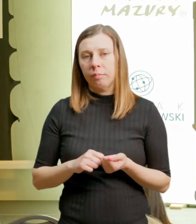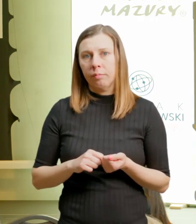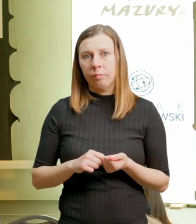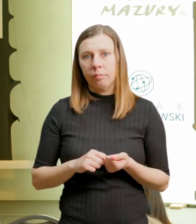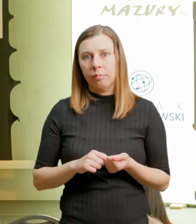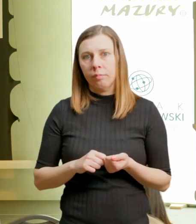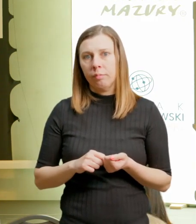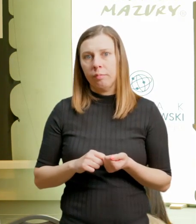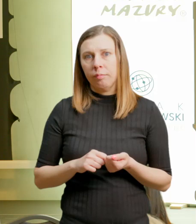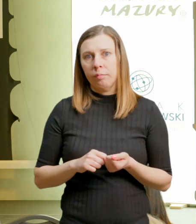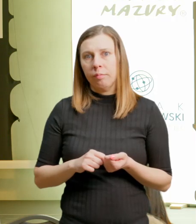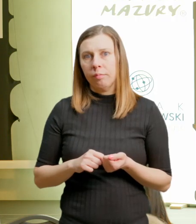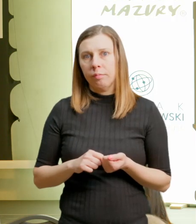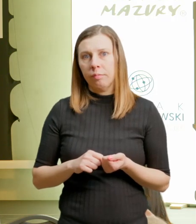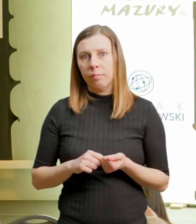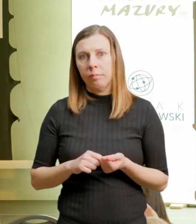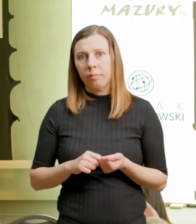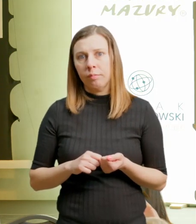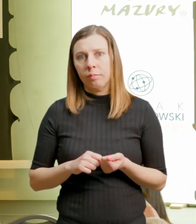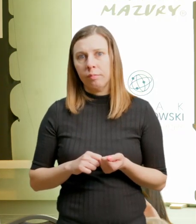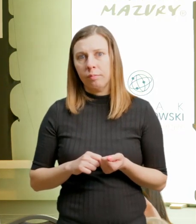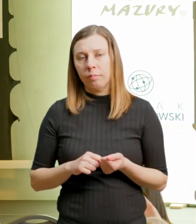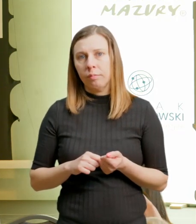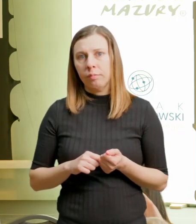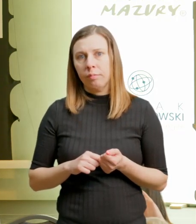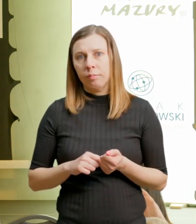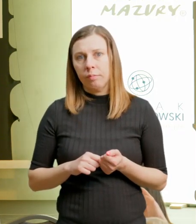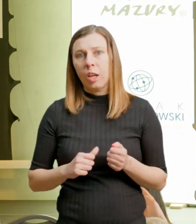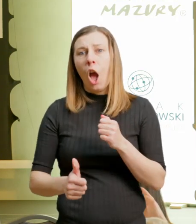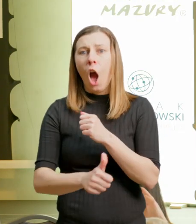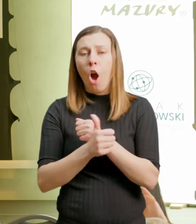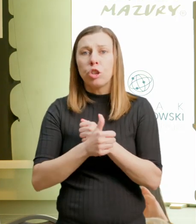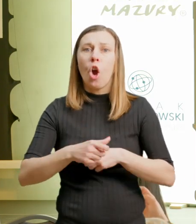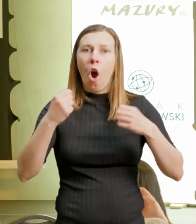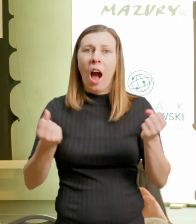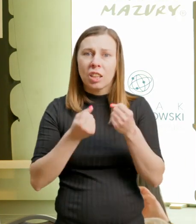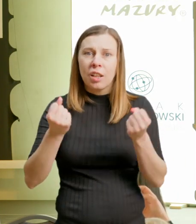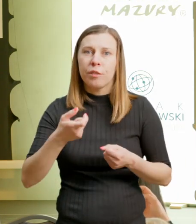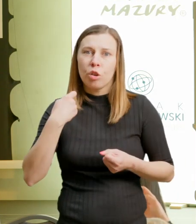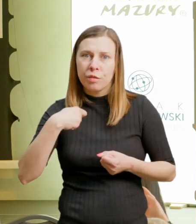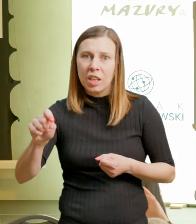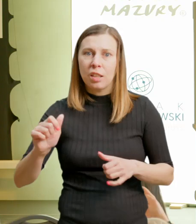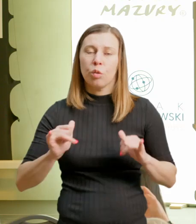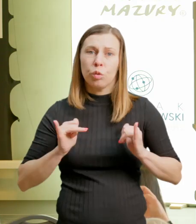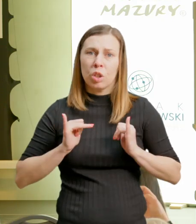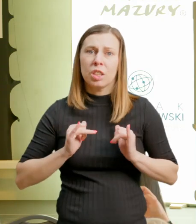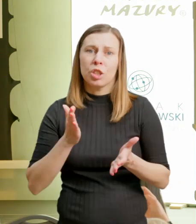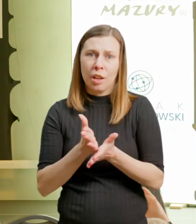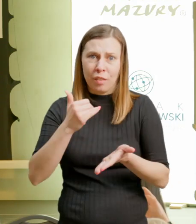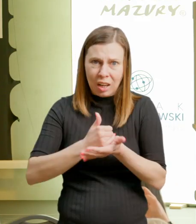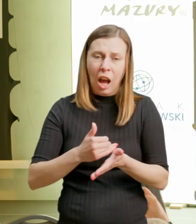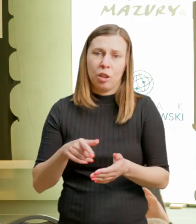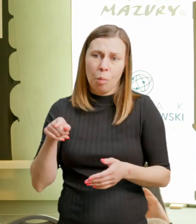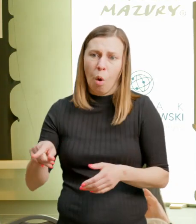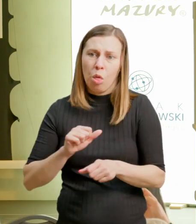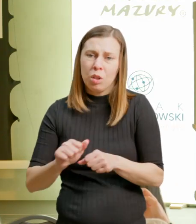wyjazdów turystycznych w kraju, bo tego też turyści potrzebują. Czyli pokazały nam